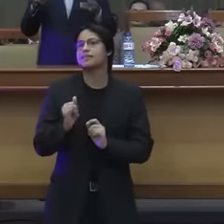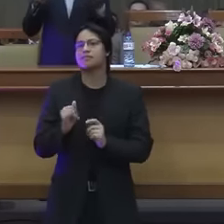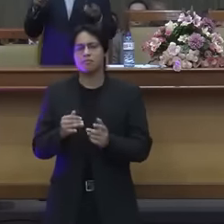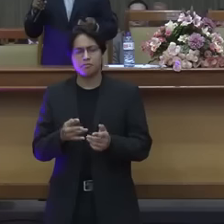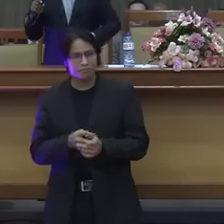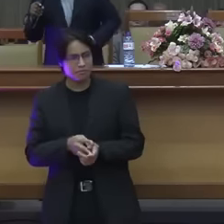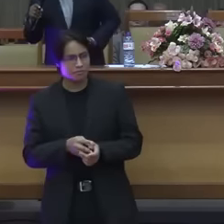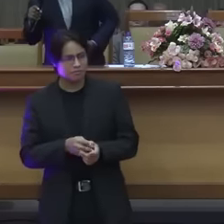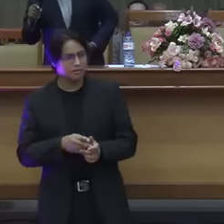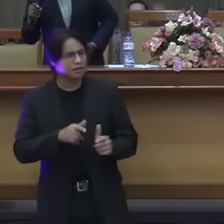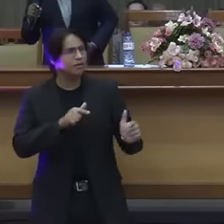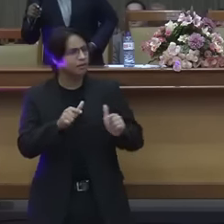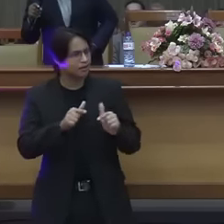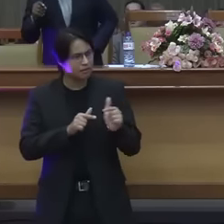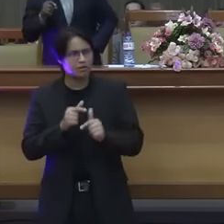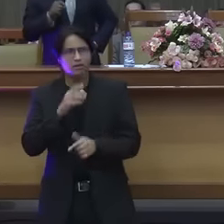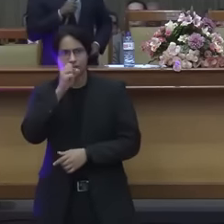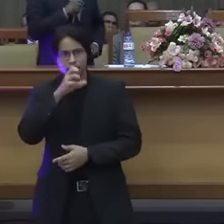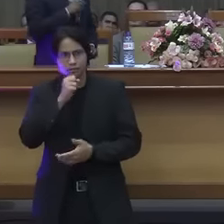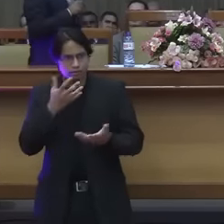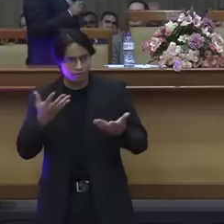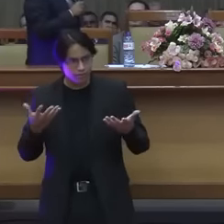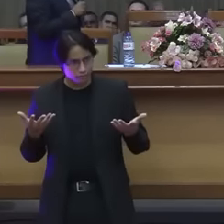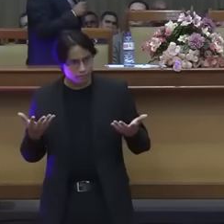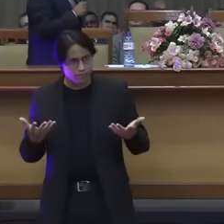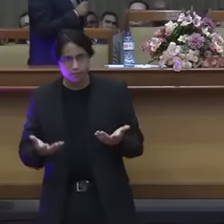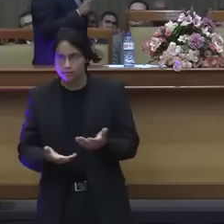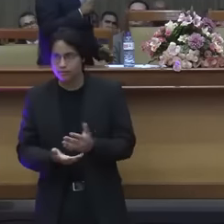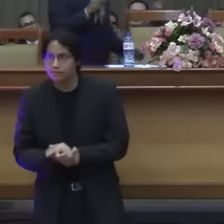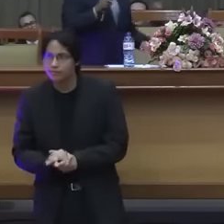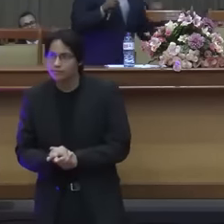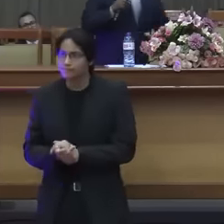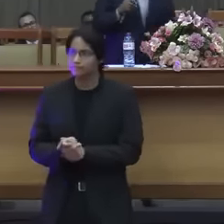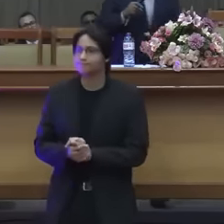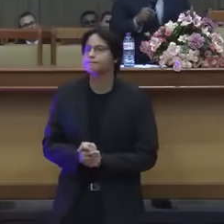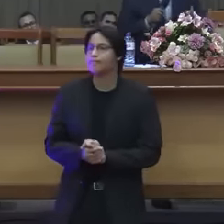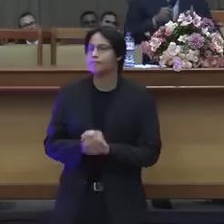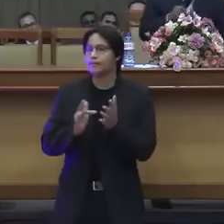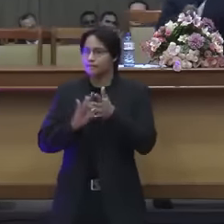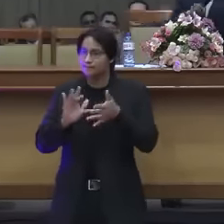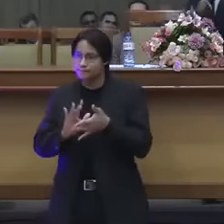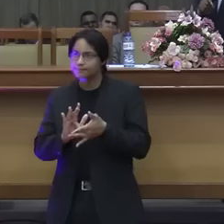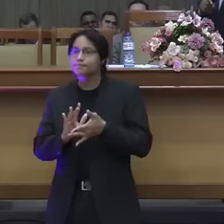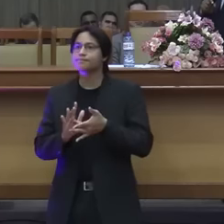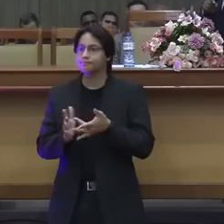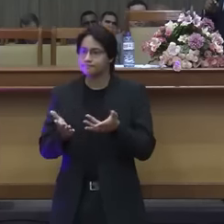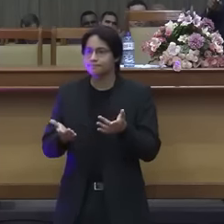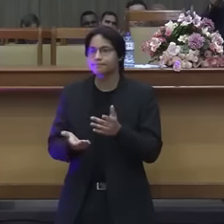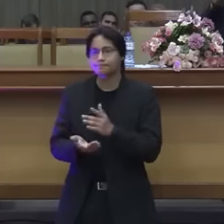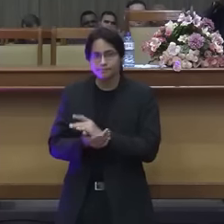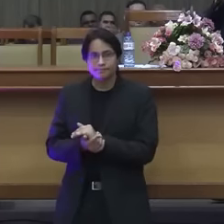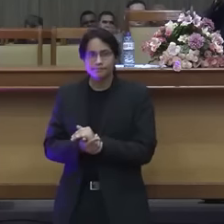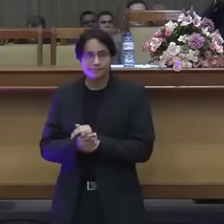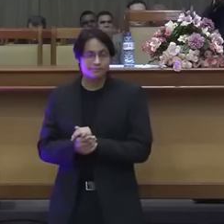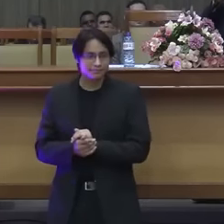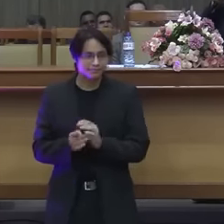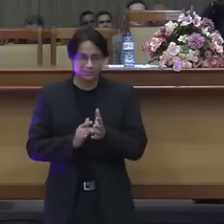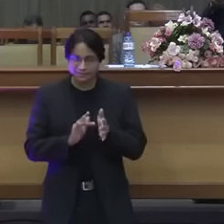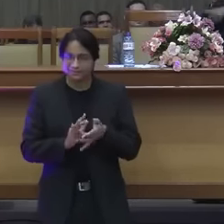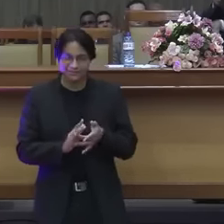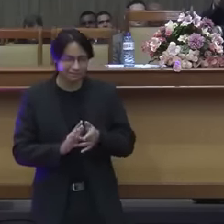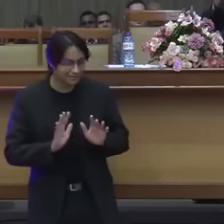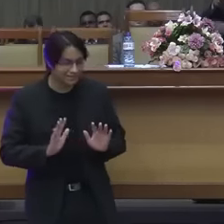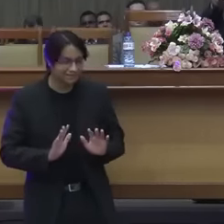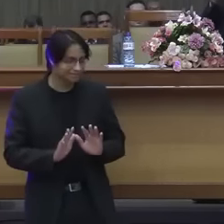trabalhando no dia do sábado aí Jesus que não não pega olha pra cá não tem deslido